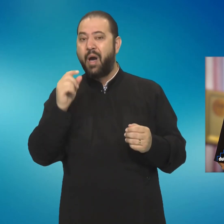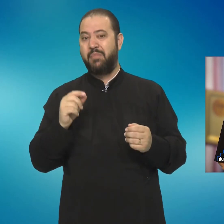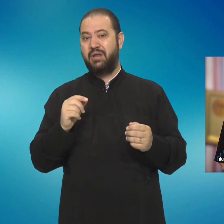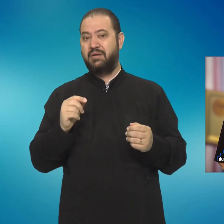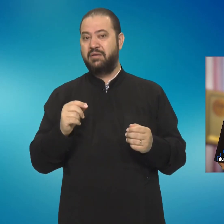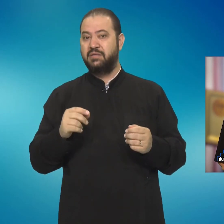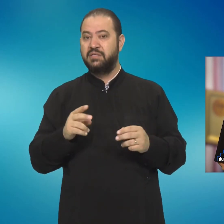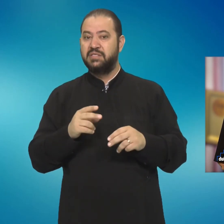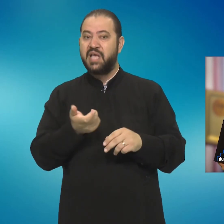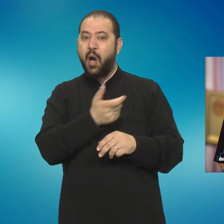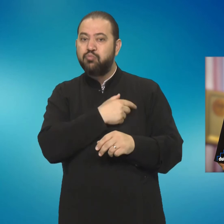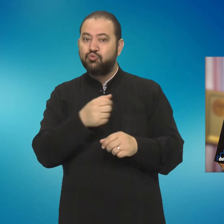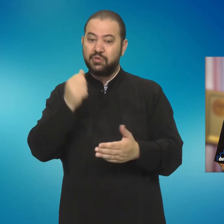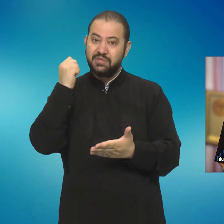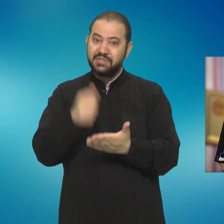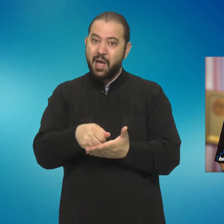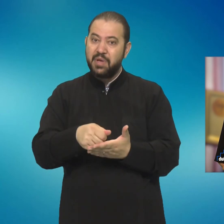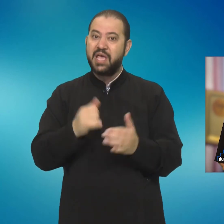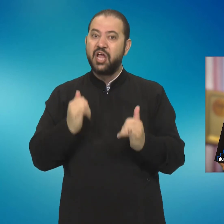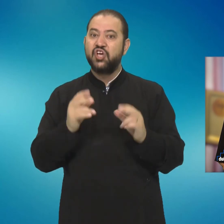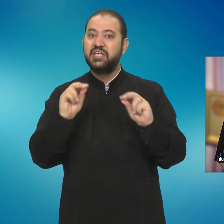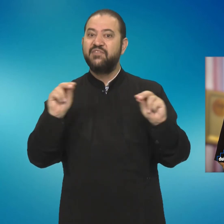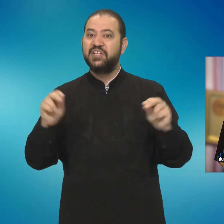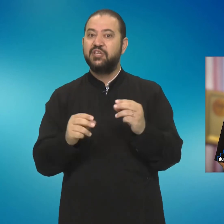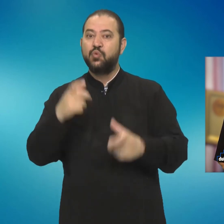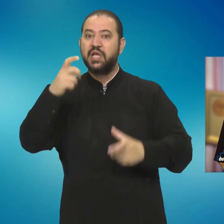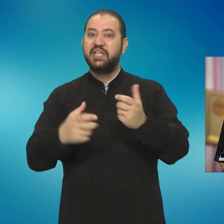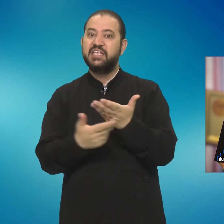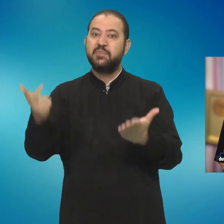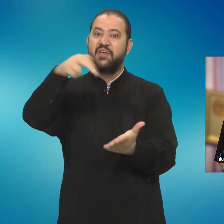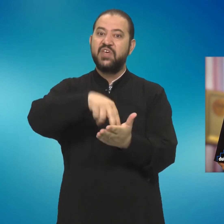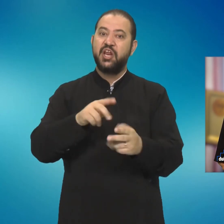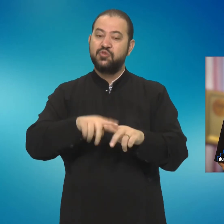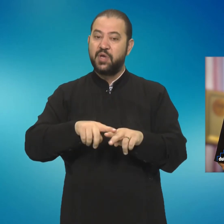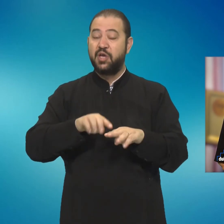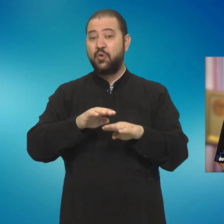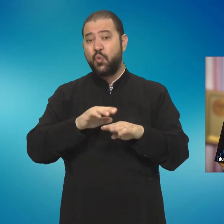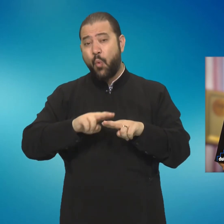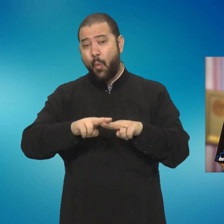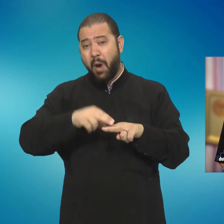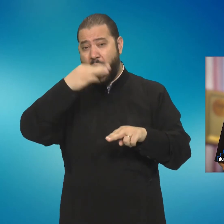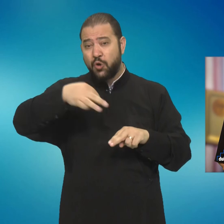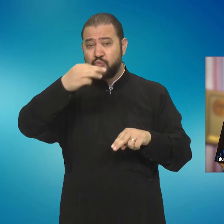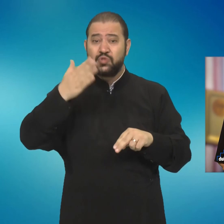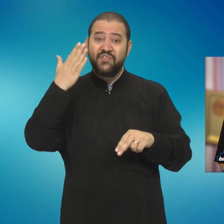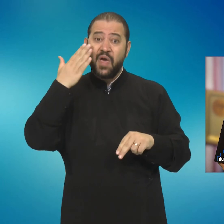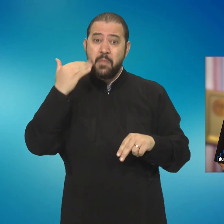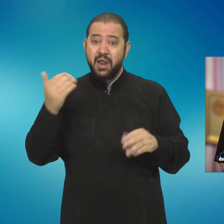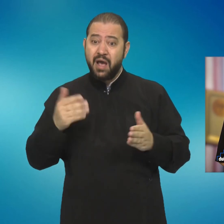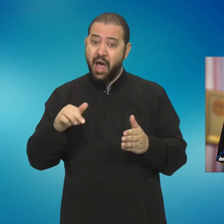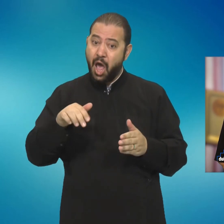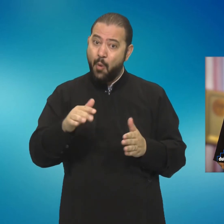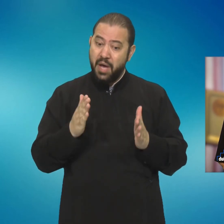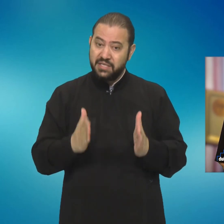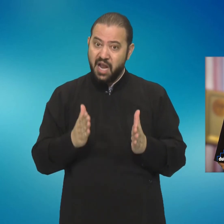S-ar fi putut stabili această învățătură despre înviere și pe mărturia Sfintelor Femei, că l-au văzut în dimineața